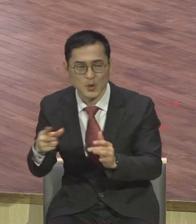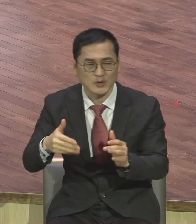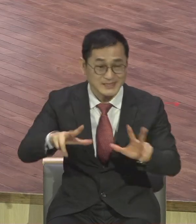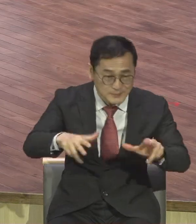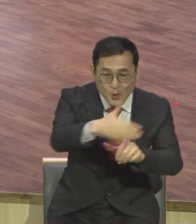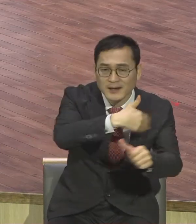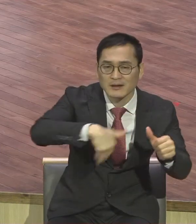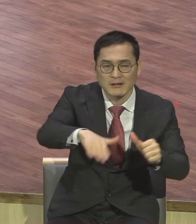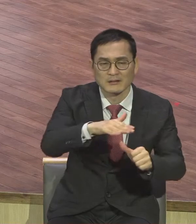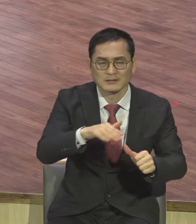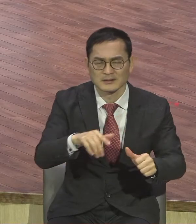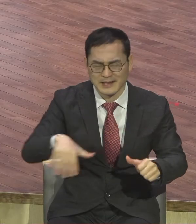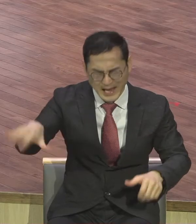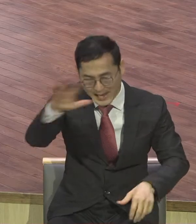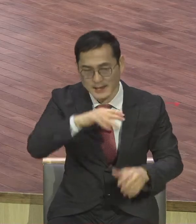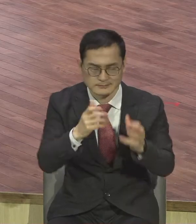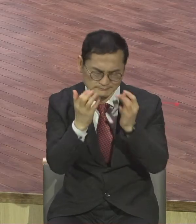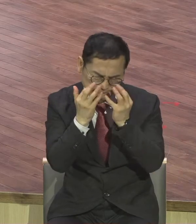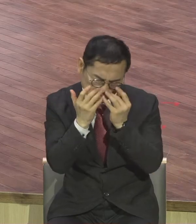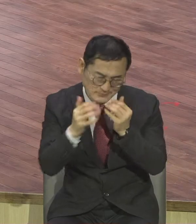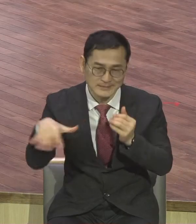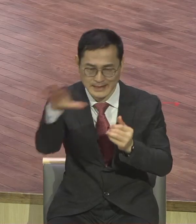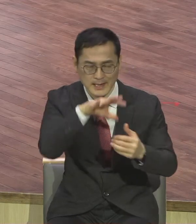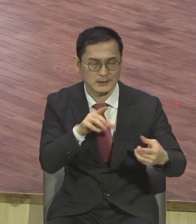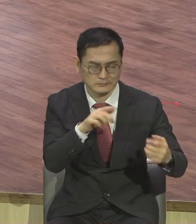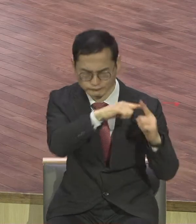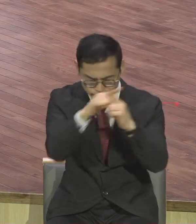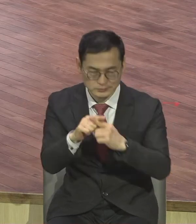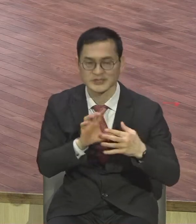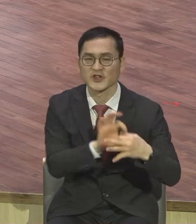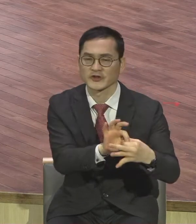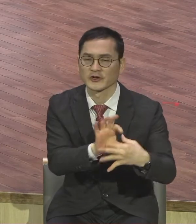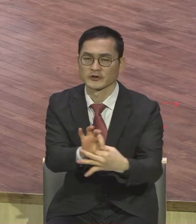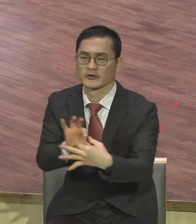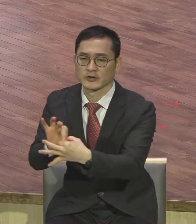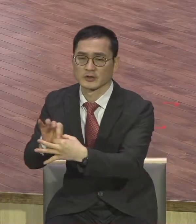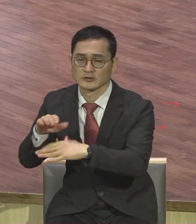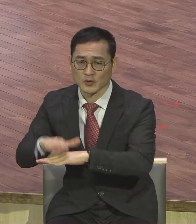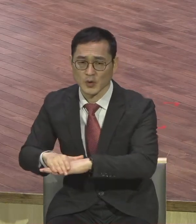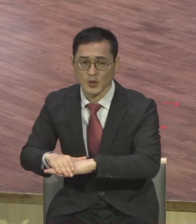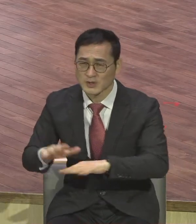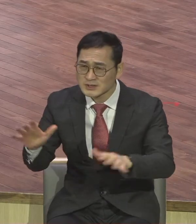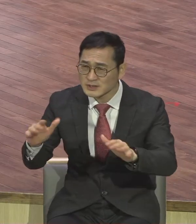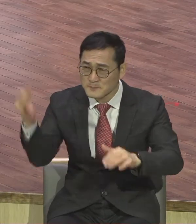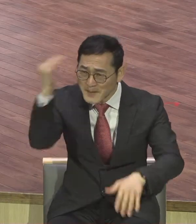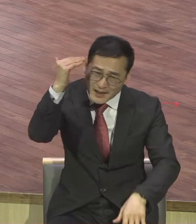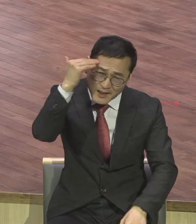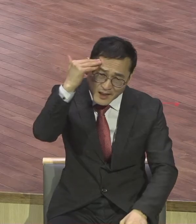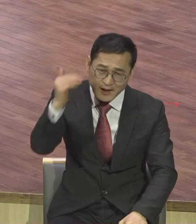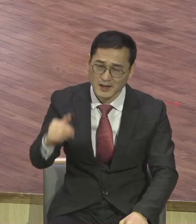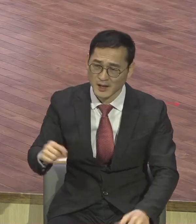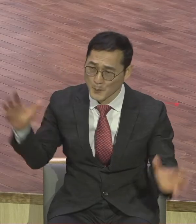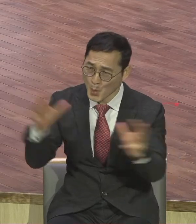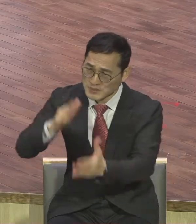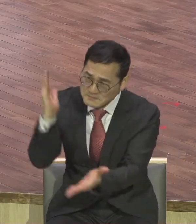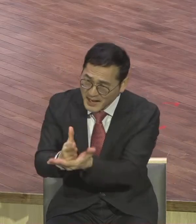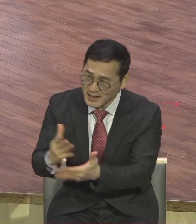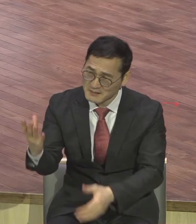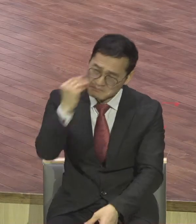더 예배드리고 모이기를 힘든 상황이 온다 할지라도 어떤 환경 속에서도 전천후 사역을 하는